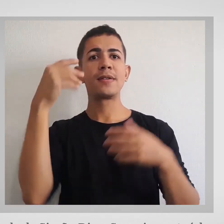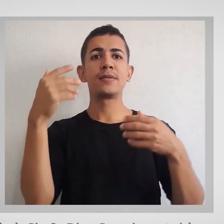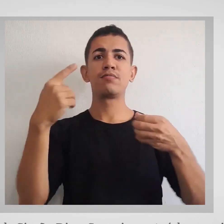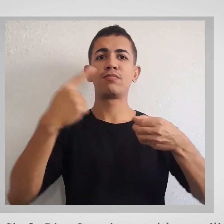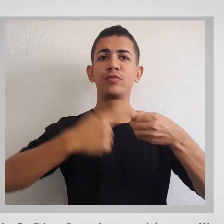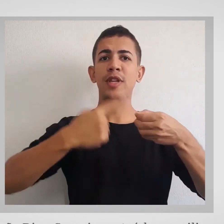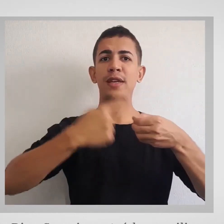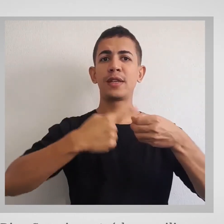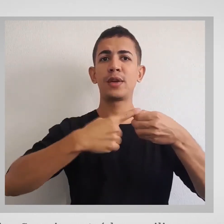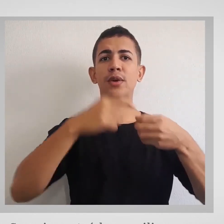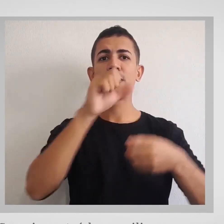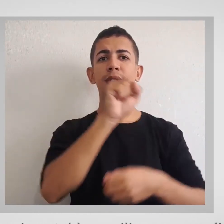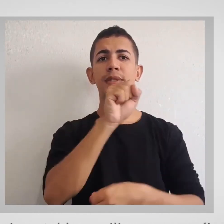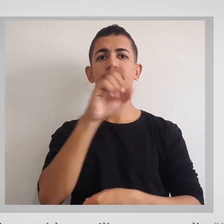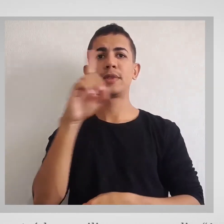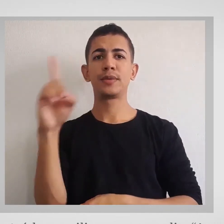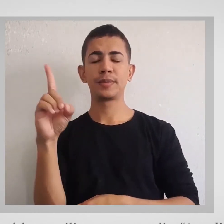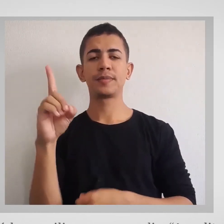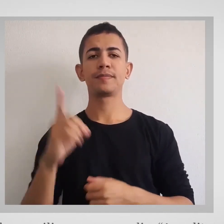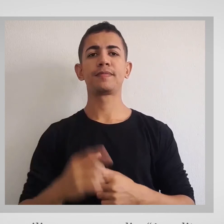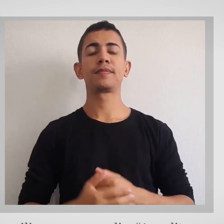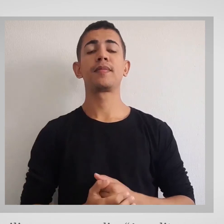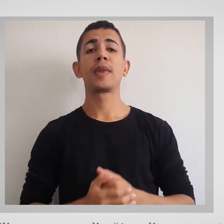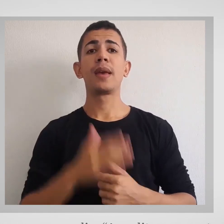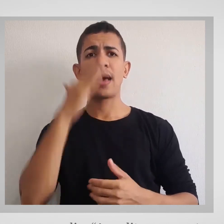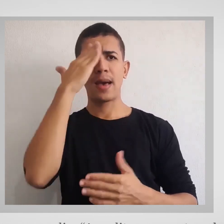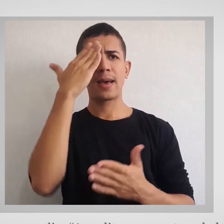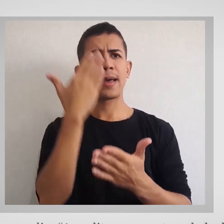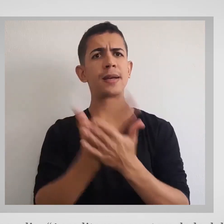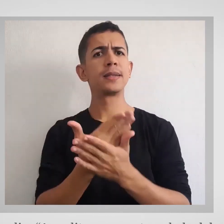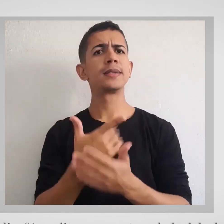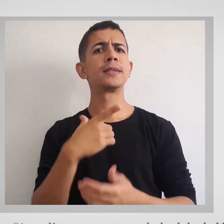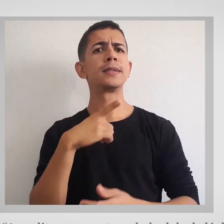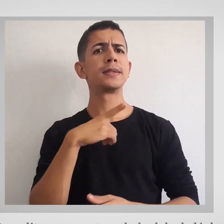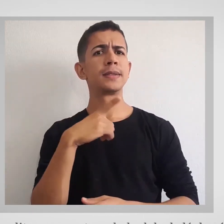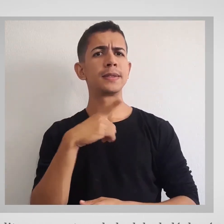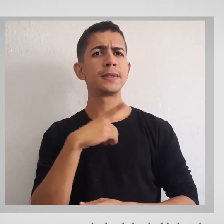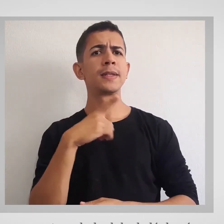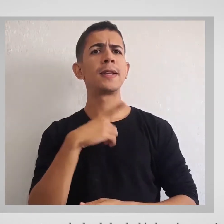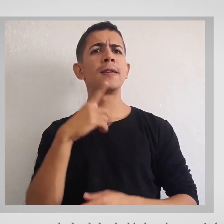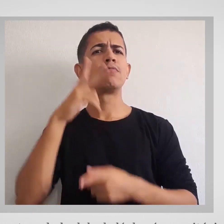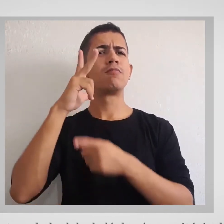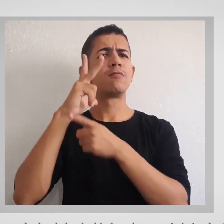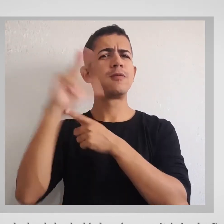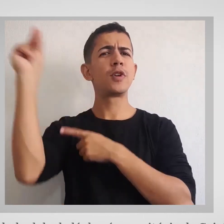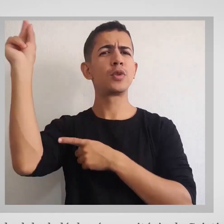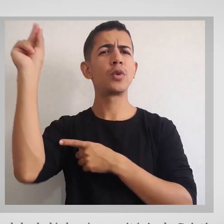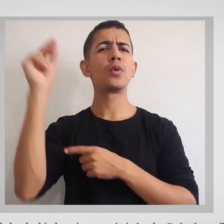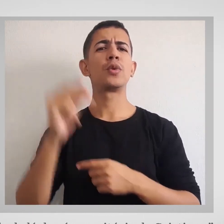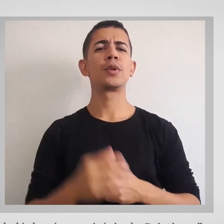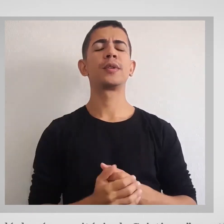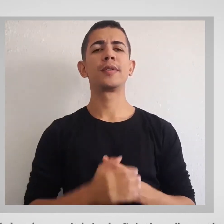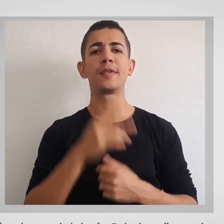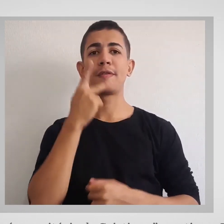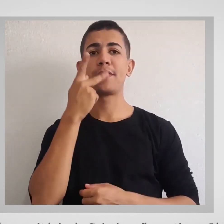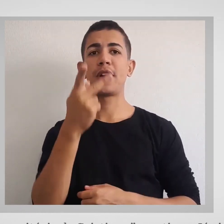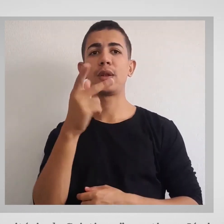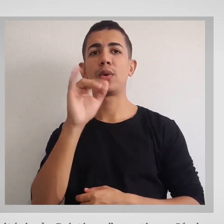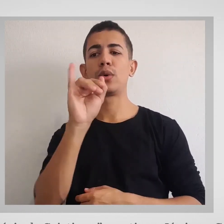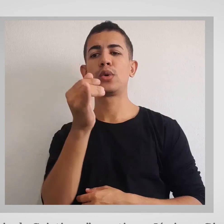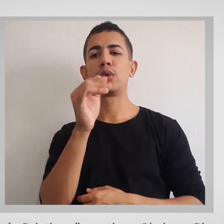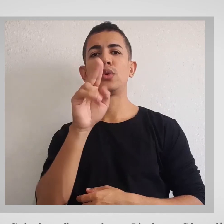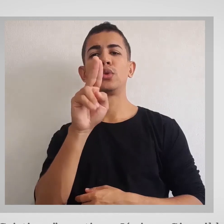Sugeria conteúdos, auxiliava no que podia. Acreditamos que tem dedo dele de lá do céu na vitória de Cristiano, continua